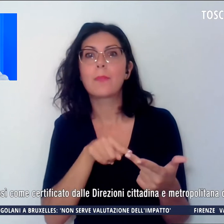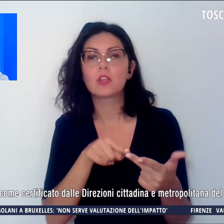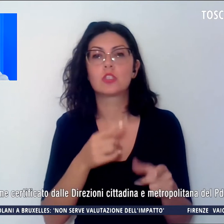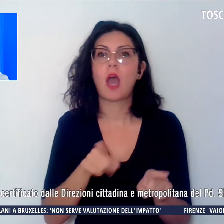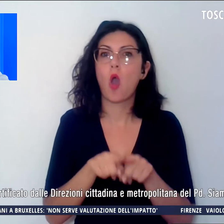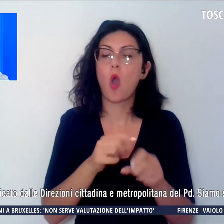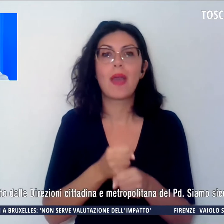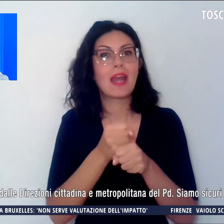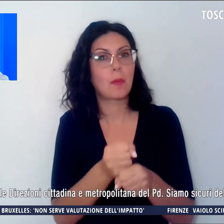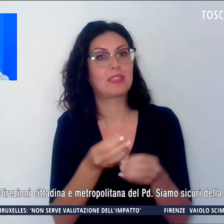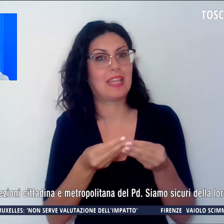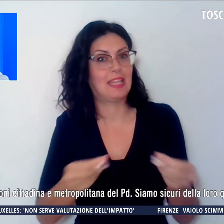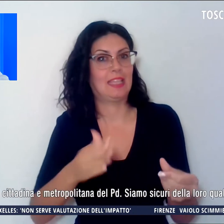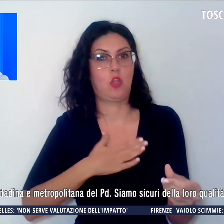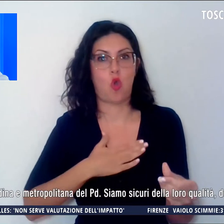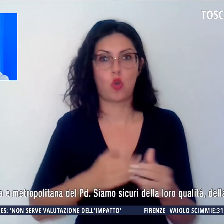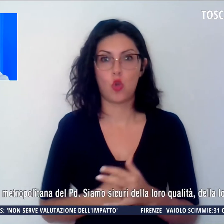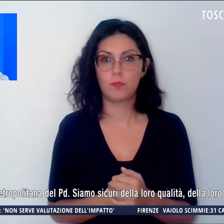il nostro territorio.